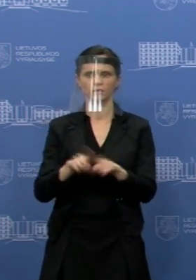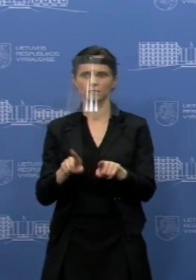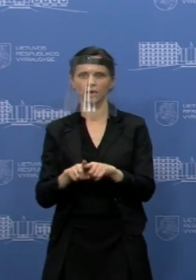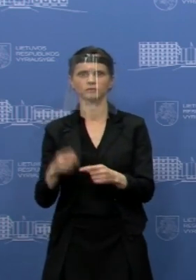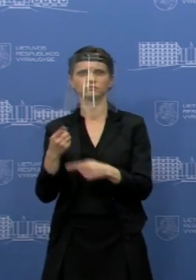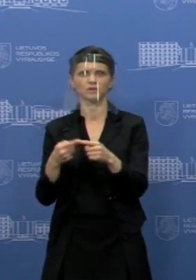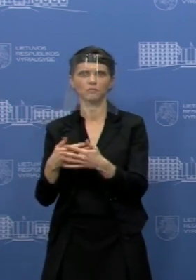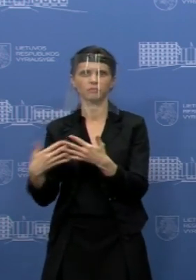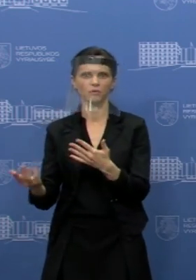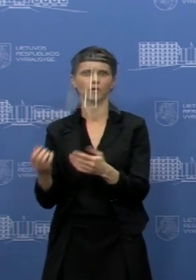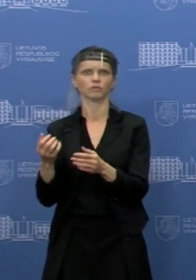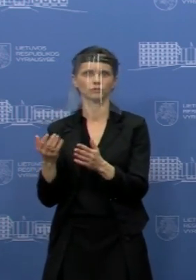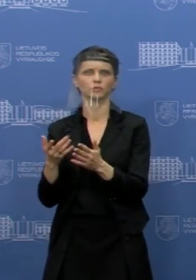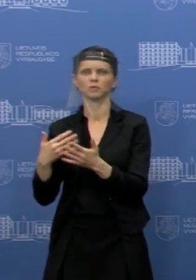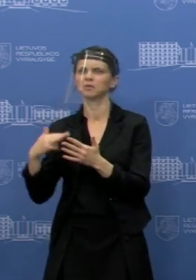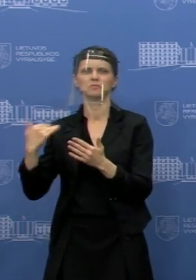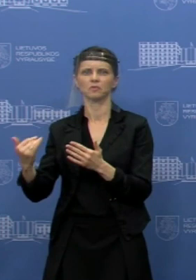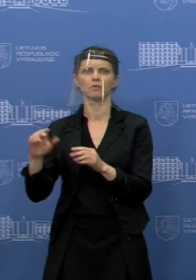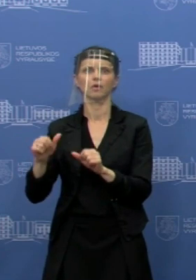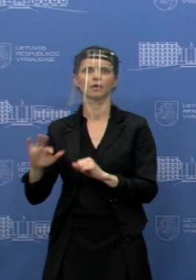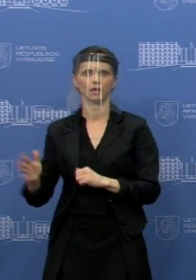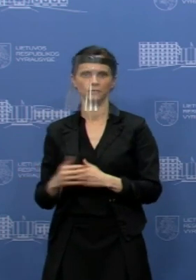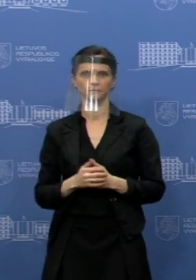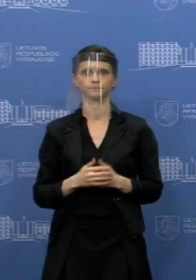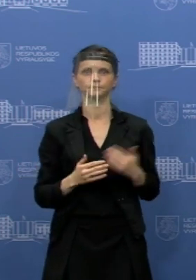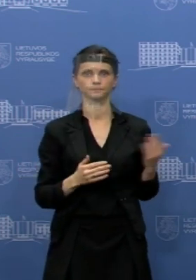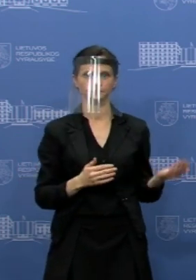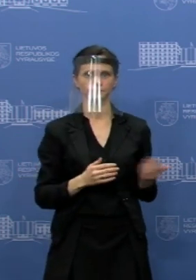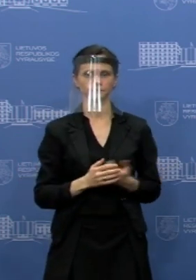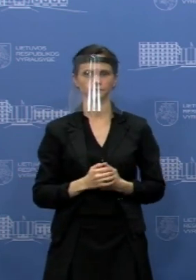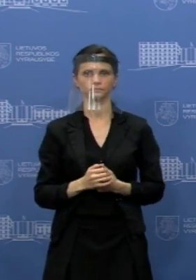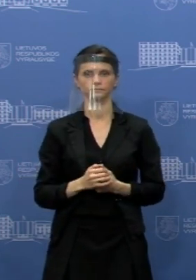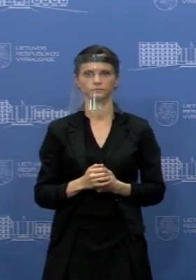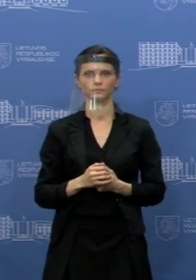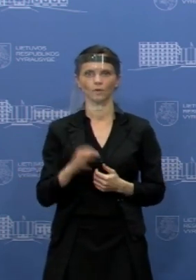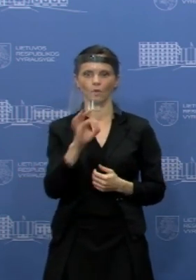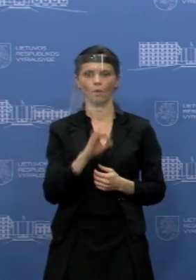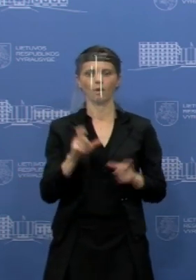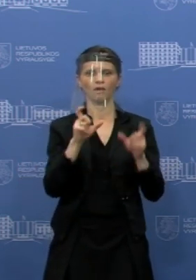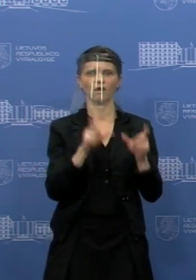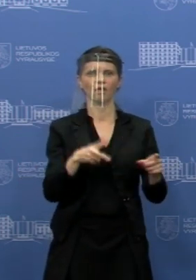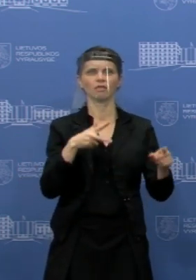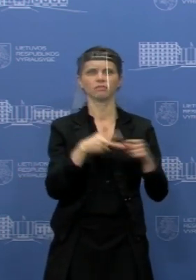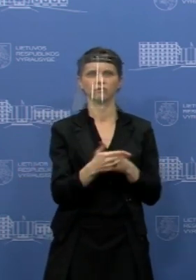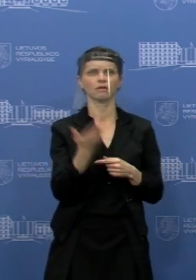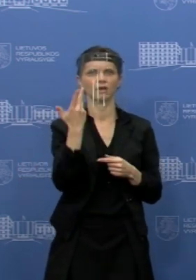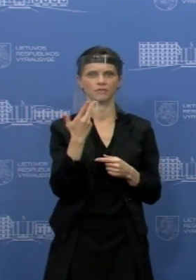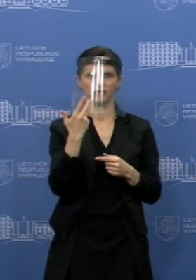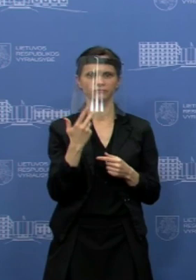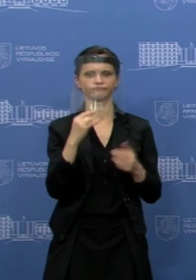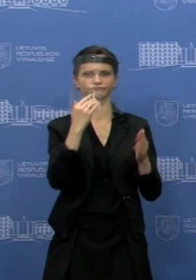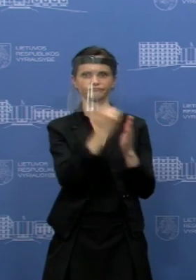su medicinos priemonių. Ir tai pirmiausiai dėl pačių karantino nutraukimo kriterijų, kol kas